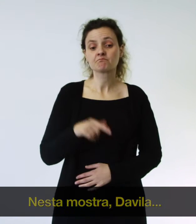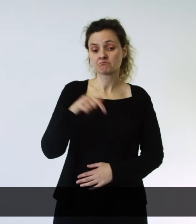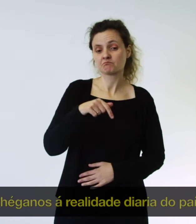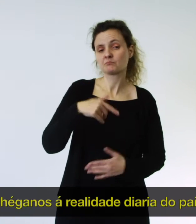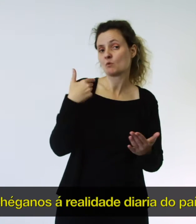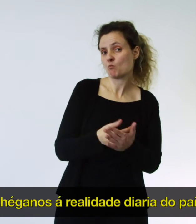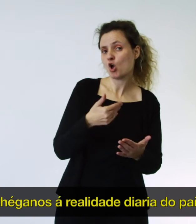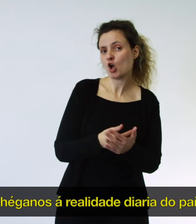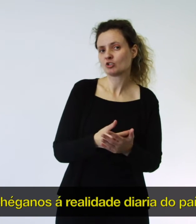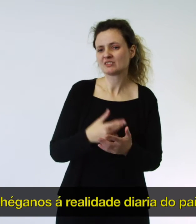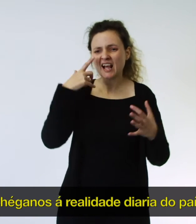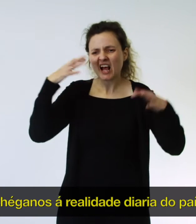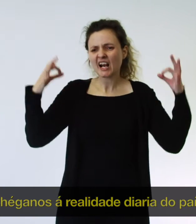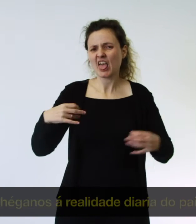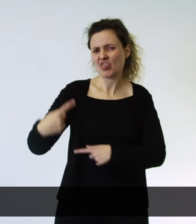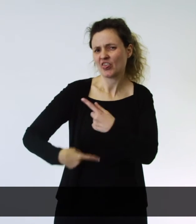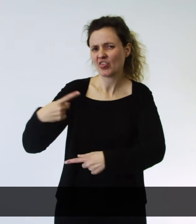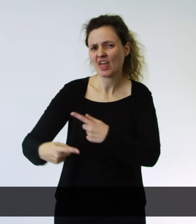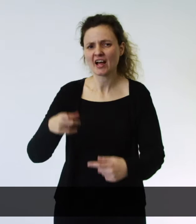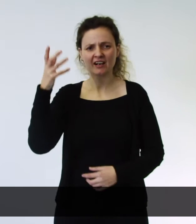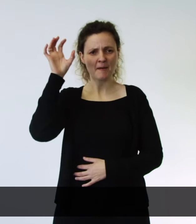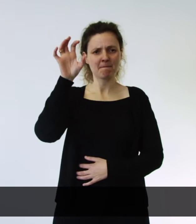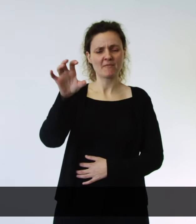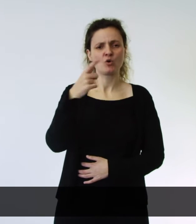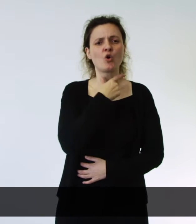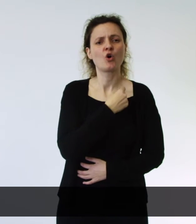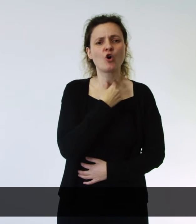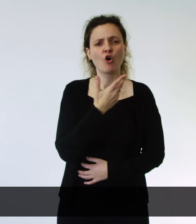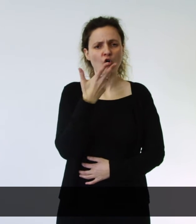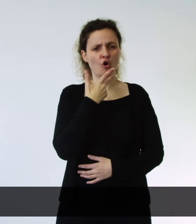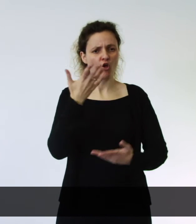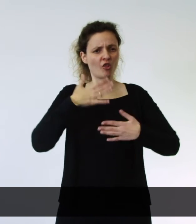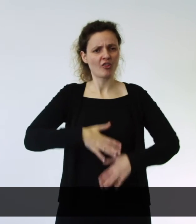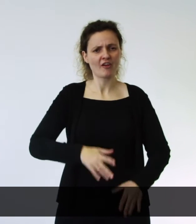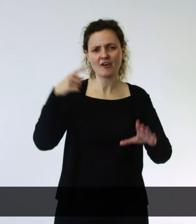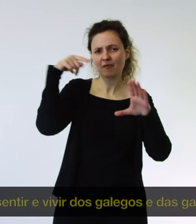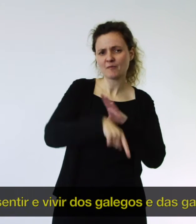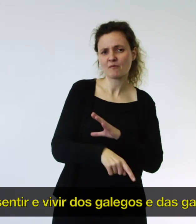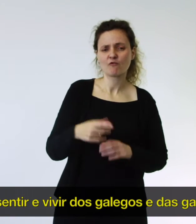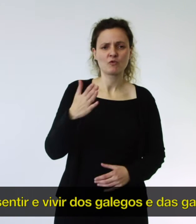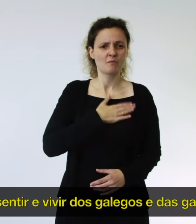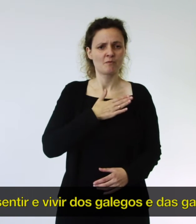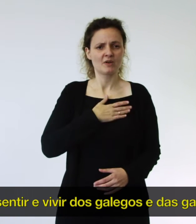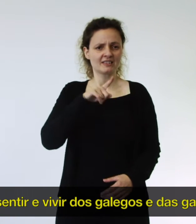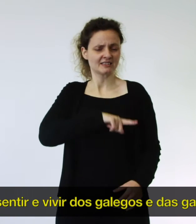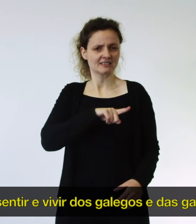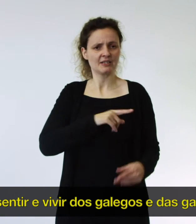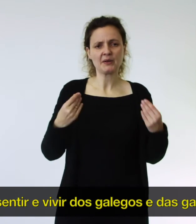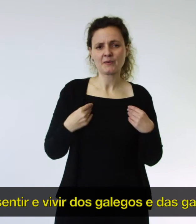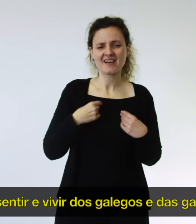acheganos a realidade diaria do país desde o humor e o conhecemento profundo da maneira de ser, sentir e vivir dos galegos